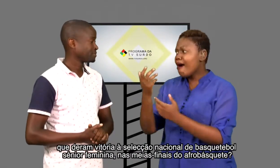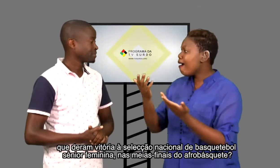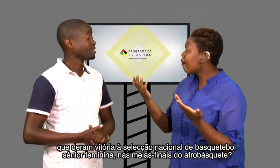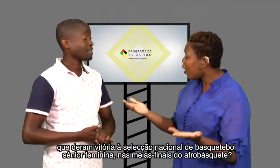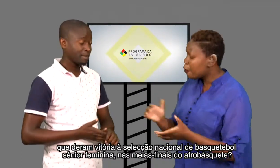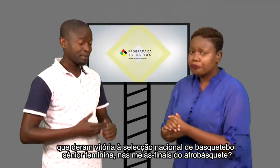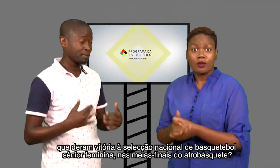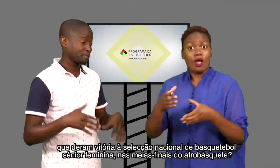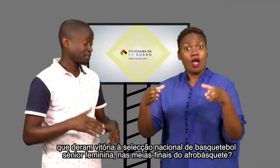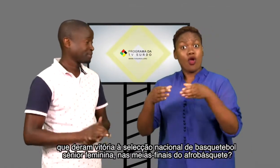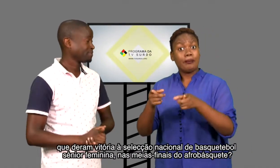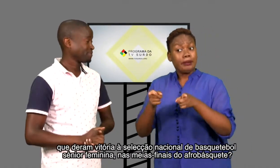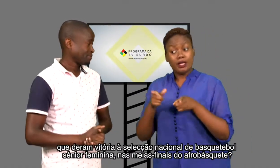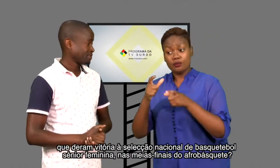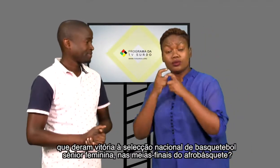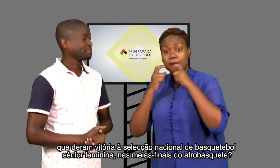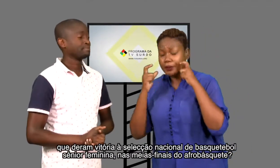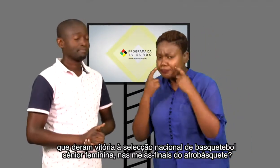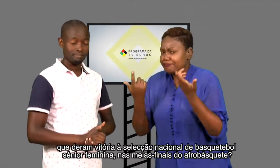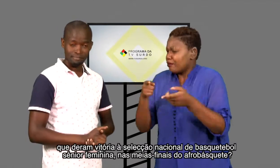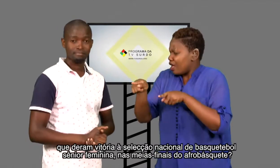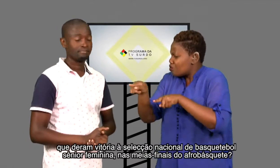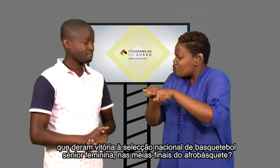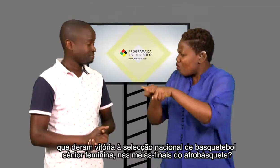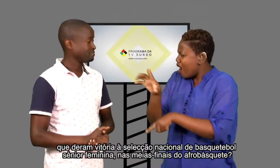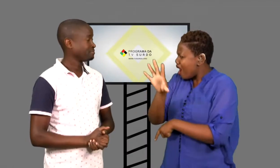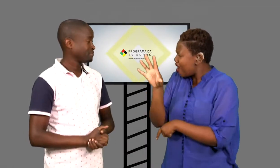Nacional de Basket Sénior Feminina nas mesmas do Afro Basket?